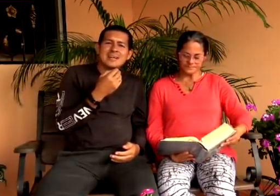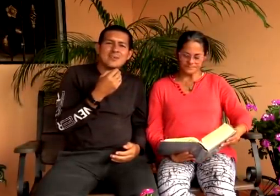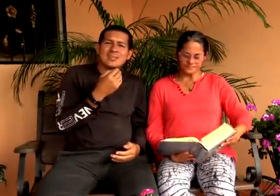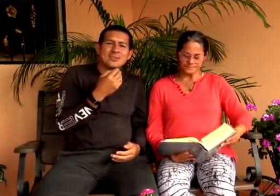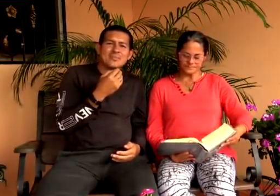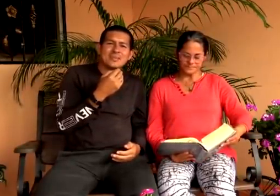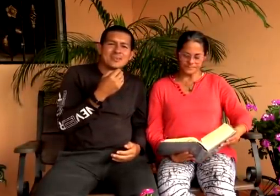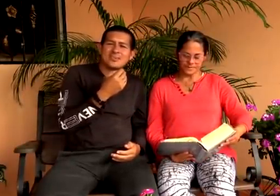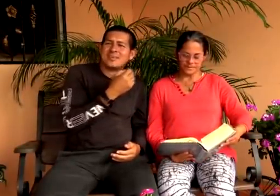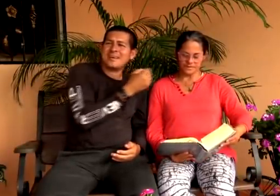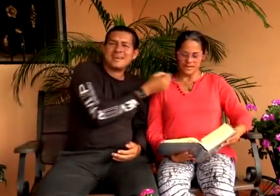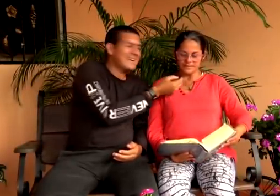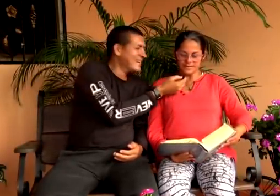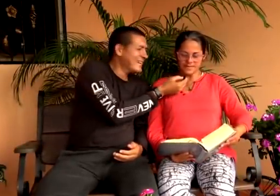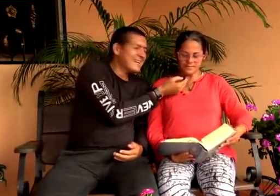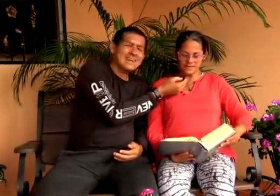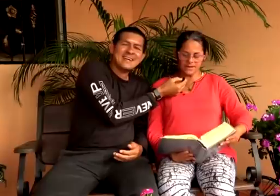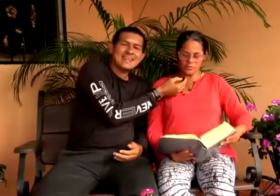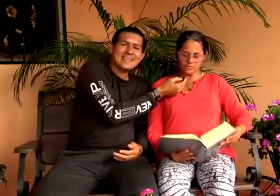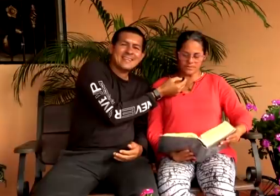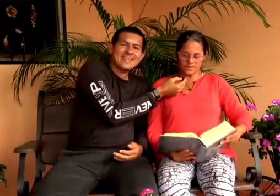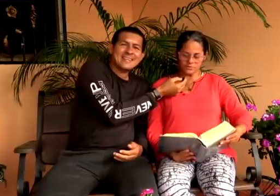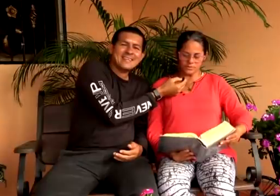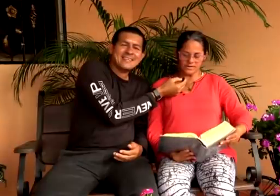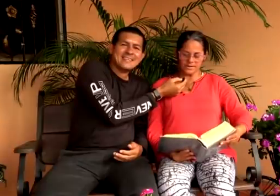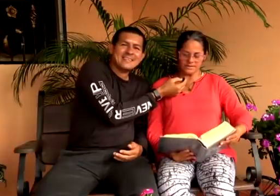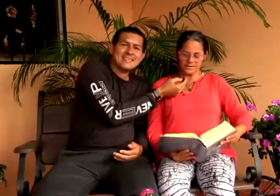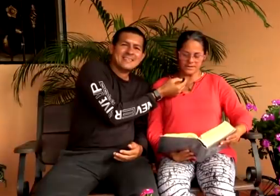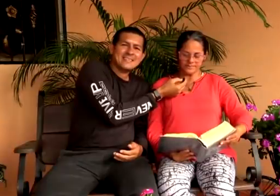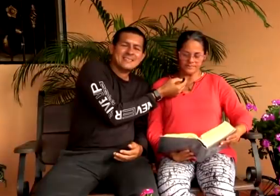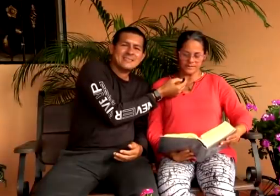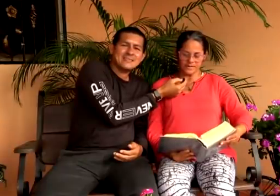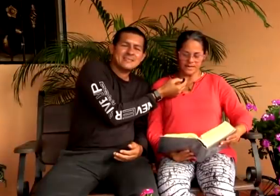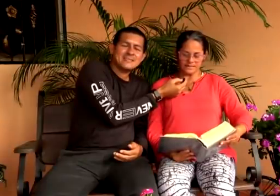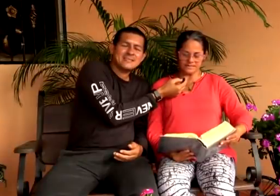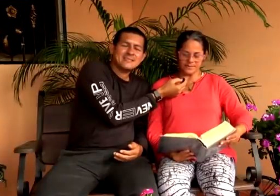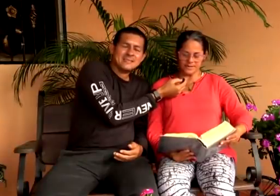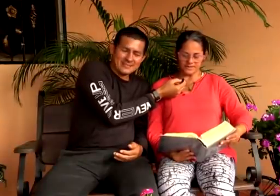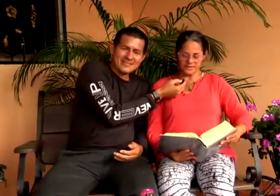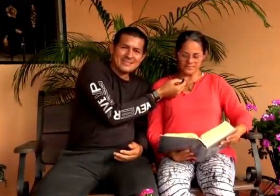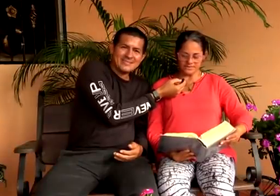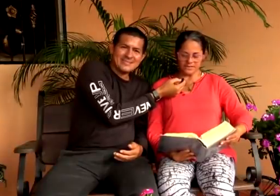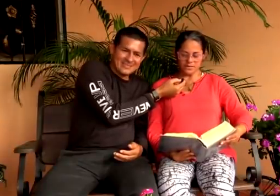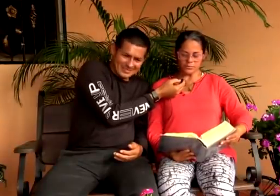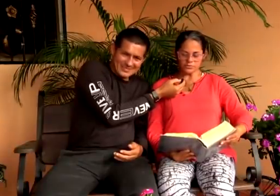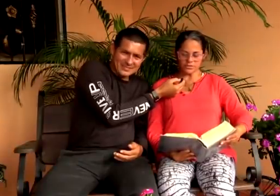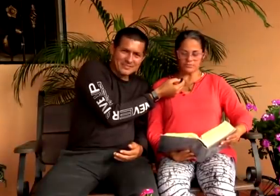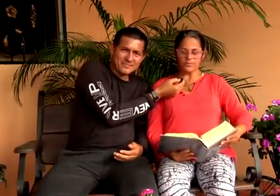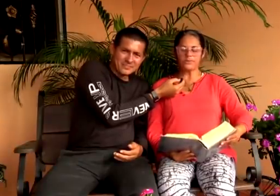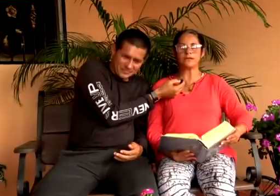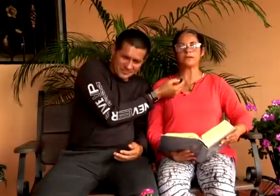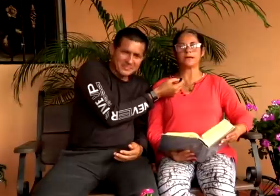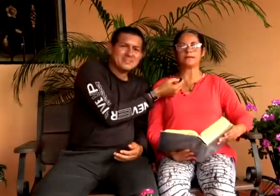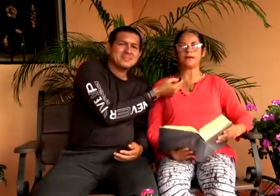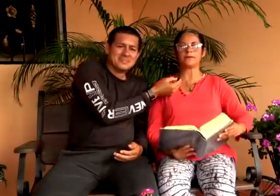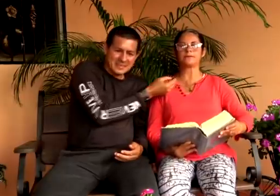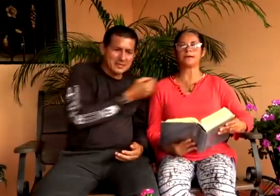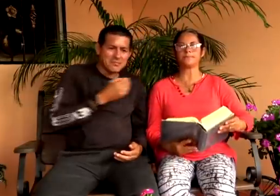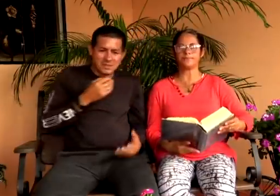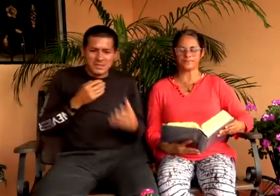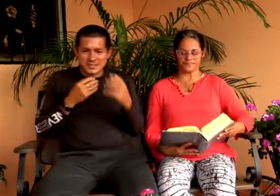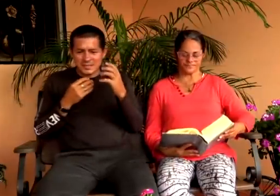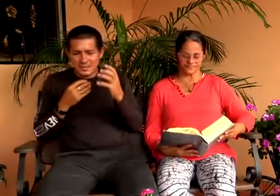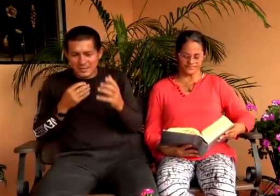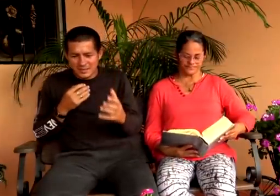leal 4 completo rosa nada me causa mayor alegría que el saber que mis hijos viven en la